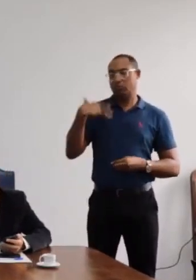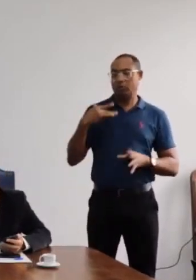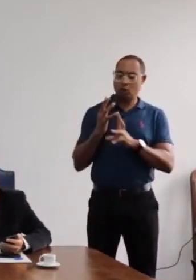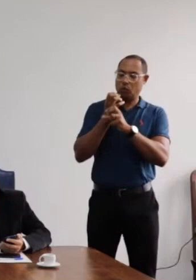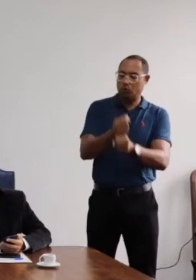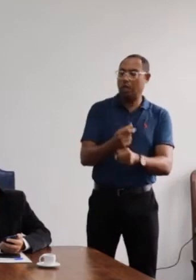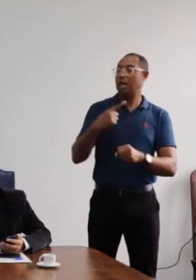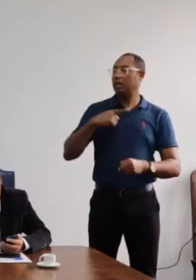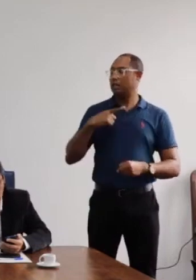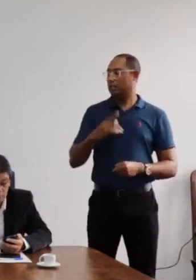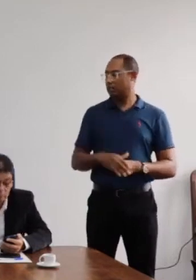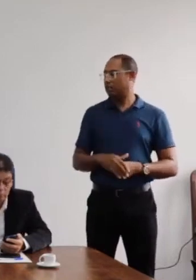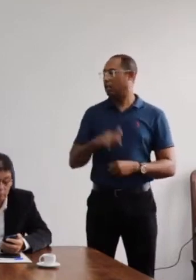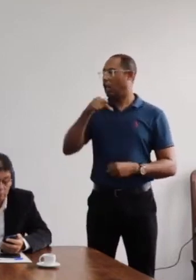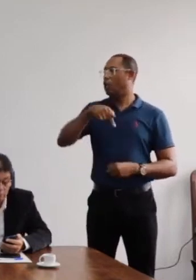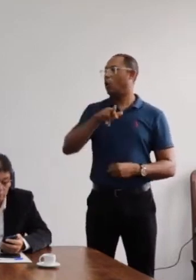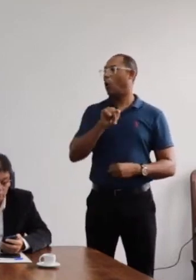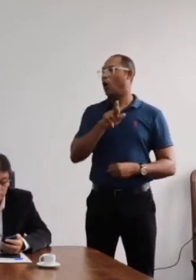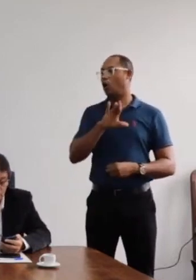Nós temos nesse momento... Não é isso, Manu?